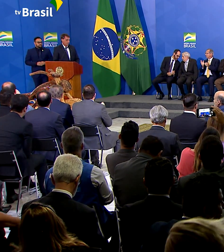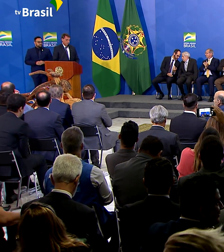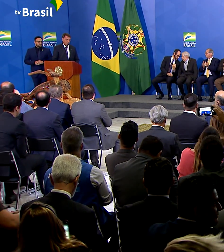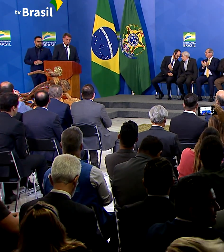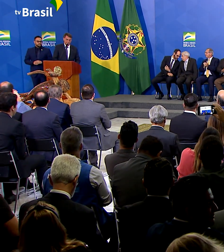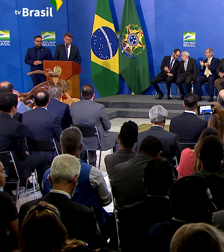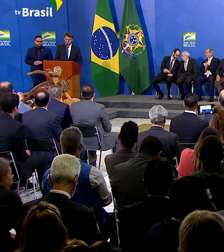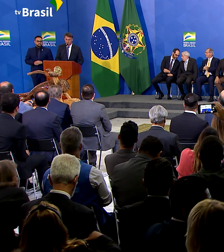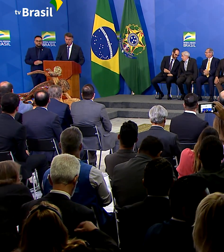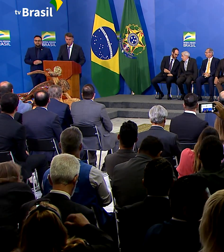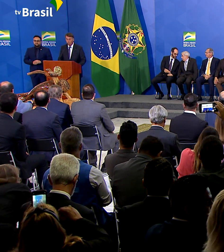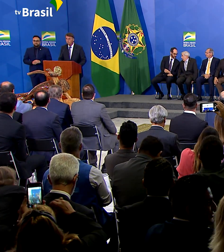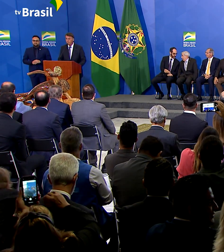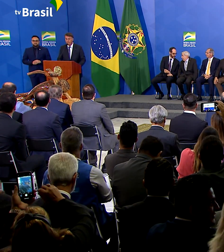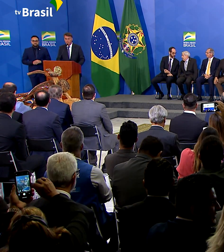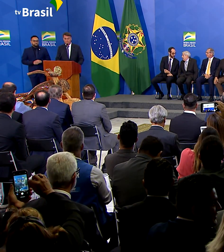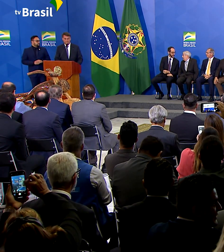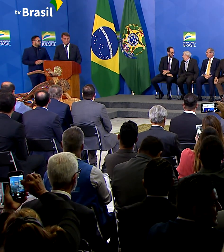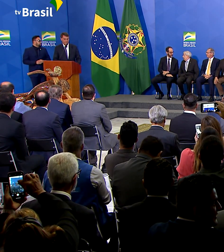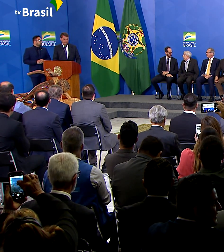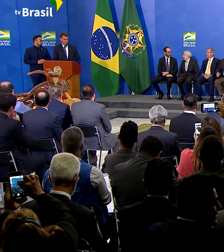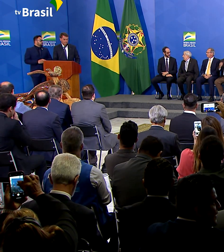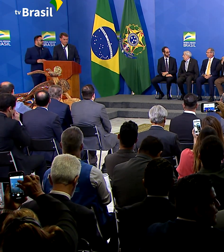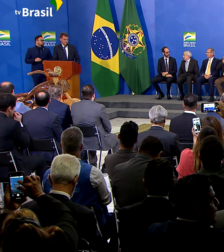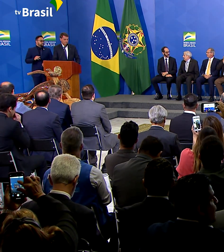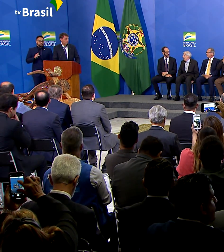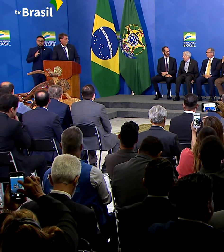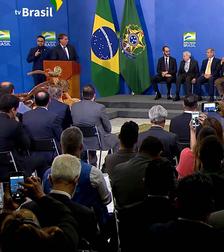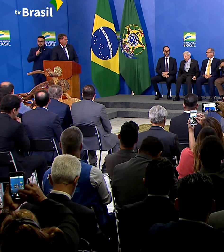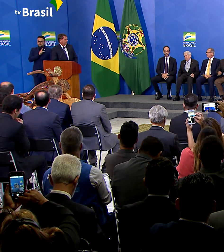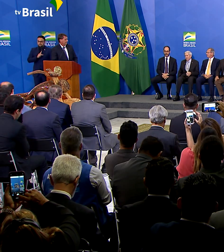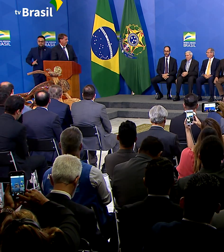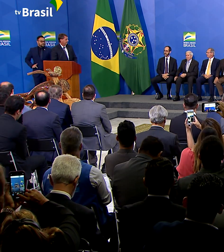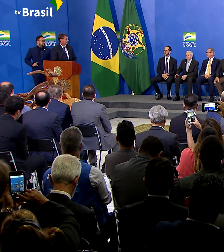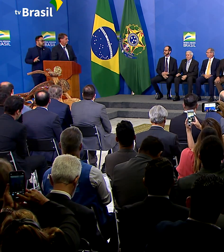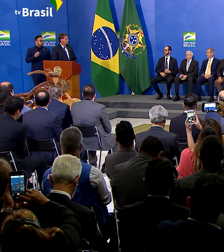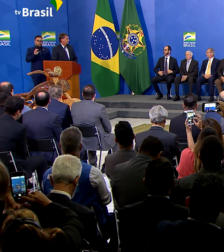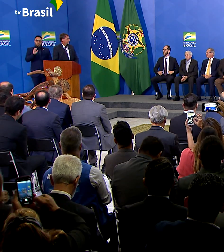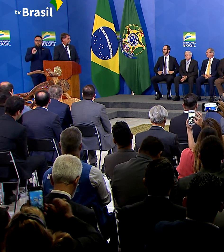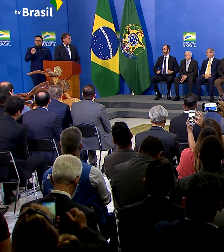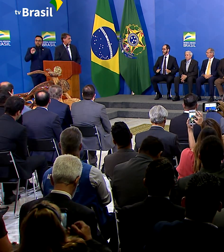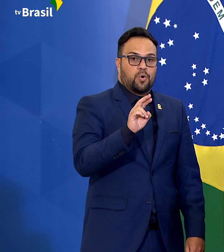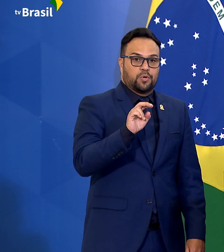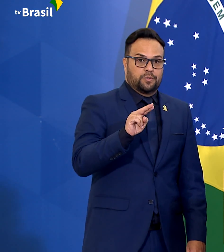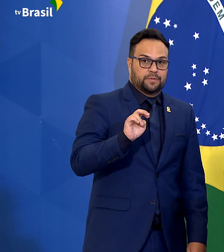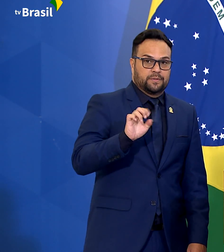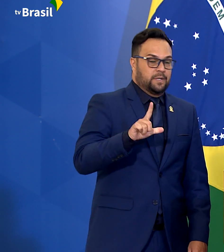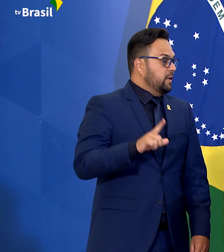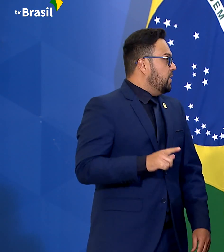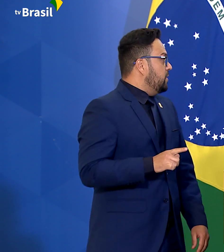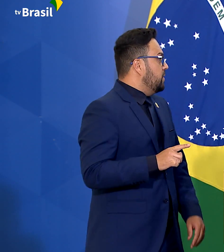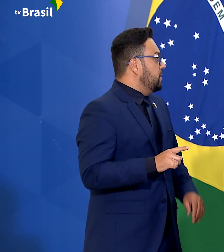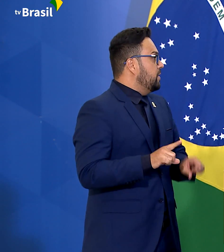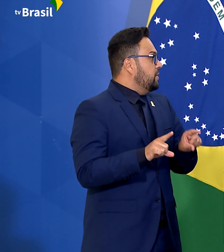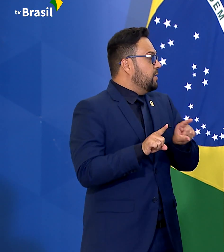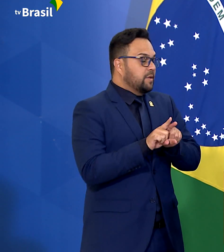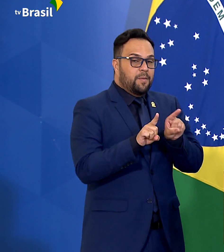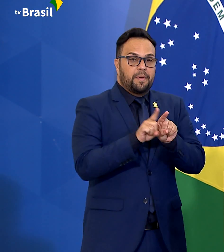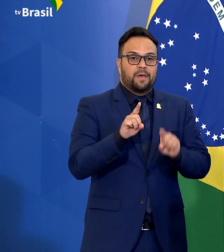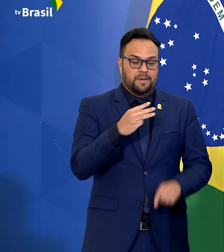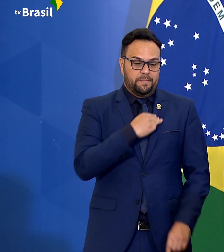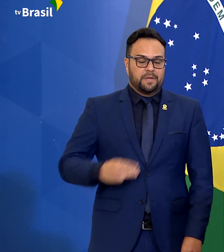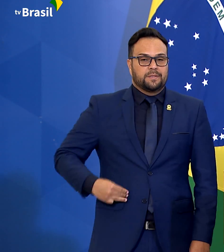Senhor Presidente Collor de Melo, Senhor Governador Ibanez, Flávia Ruda,